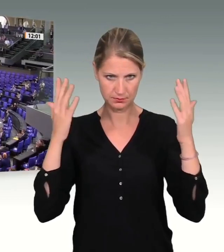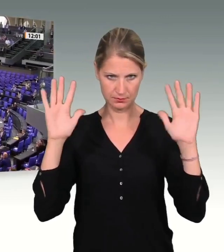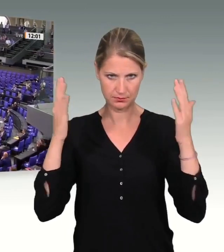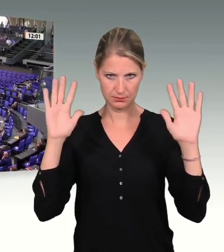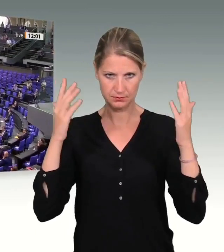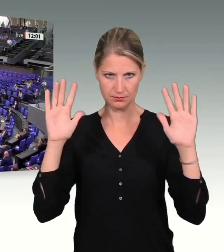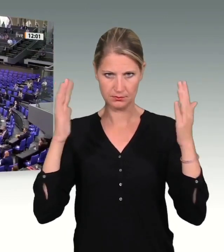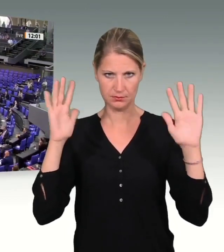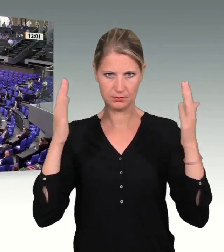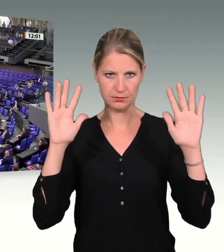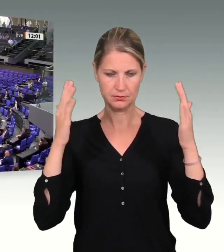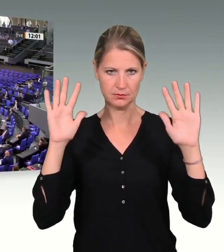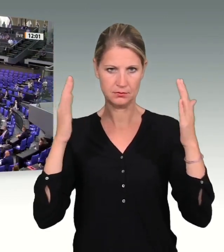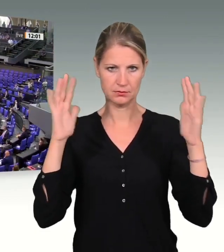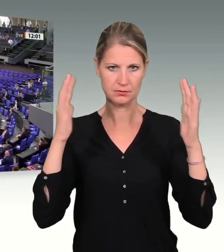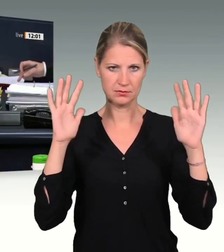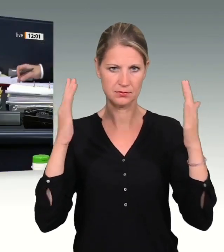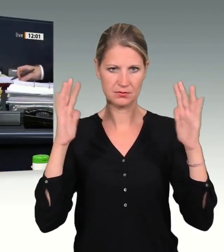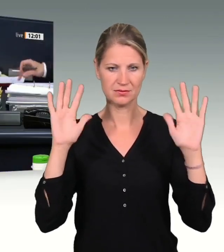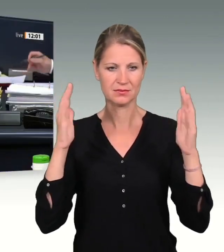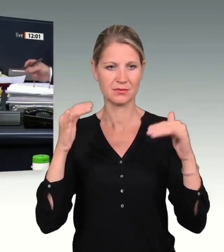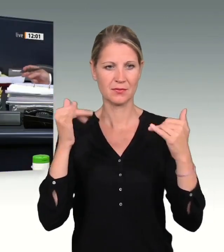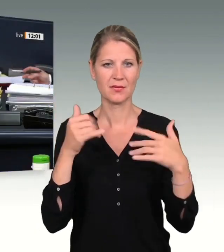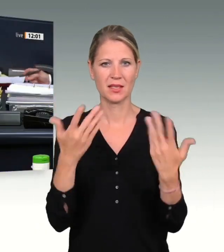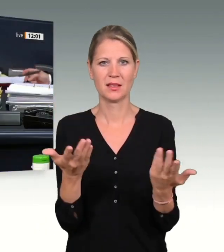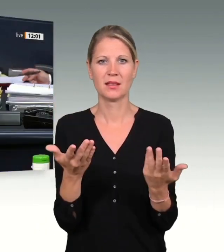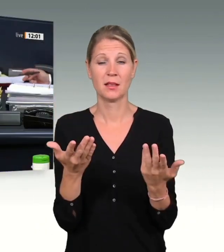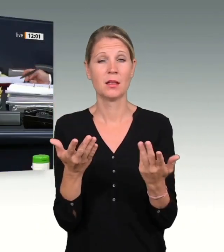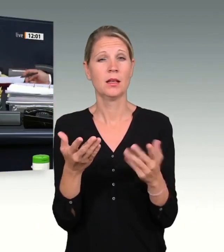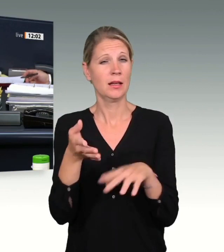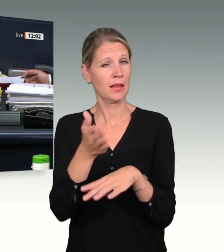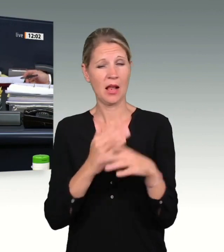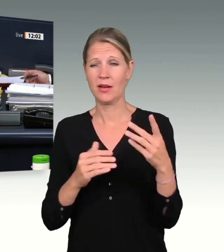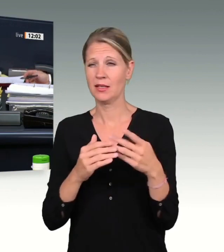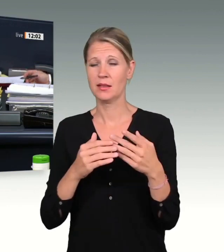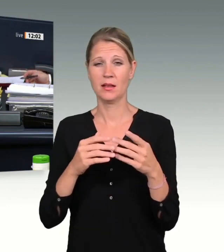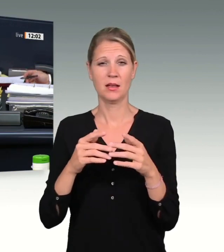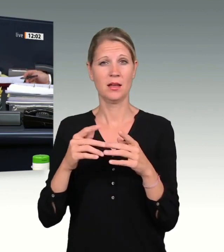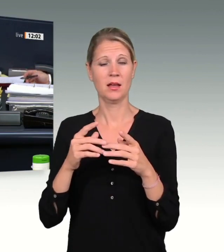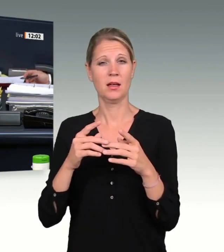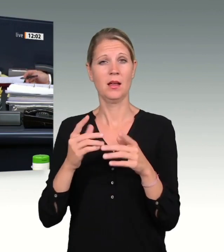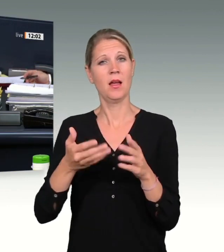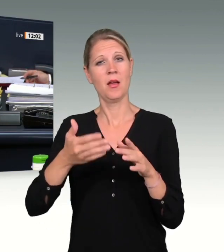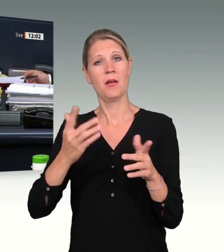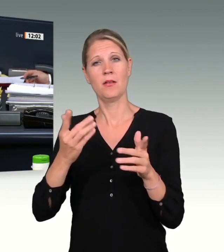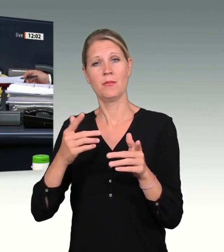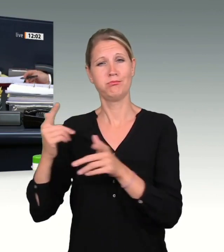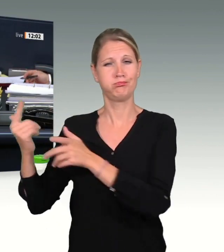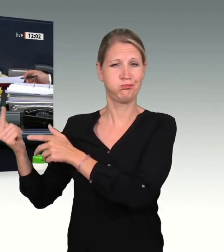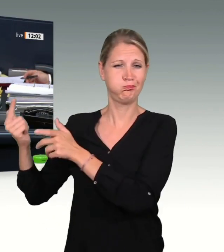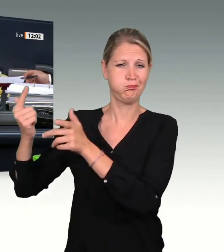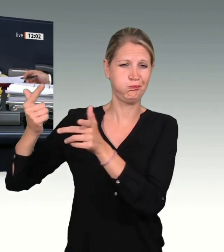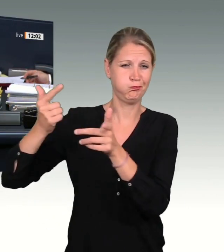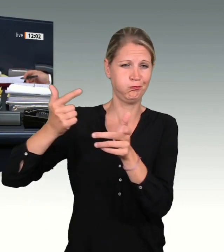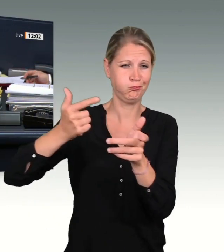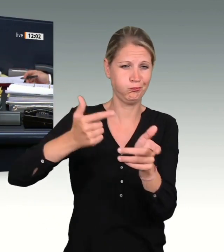Sie sind zum Teil von weit her angereist, und wir werden nachher die Gelegenheit zu